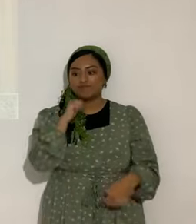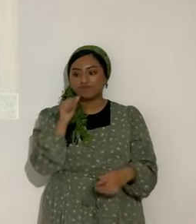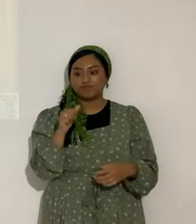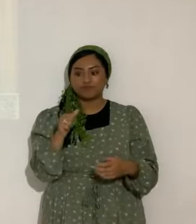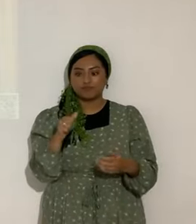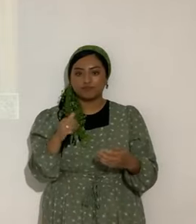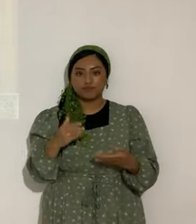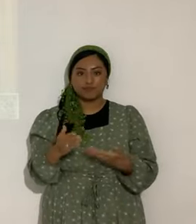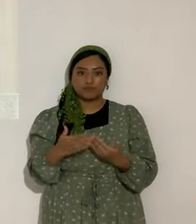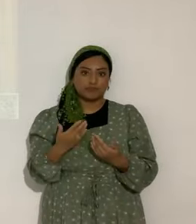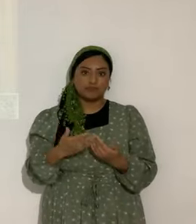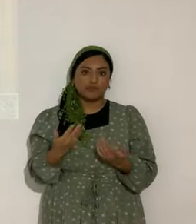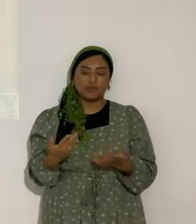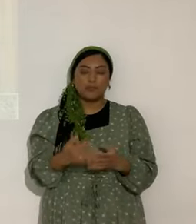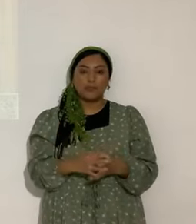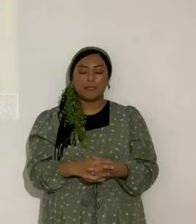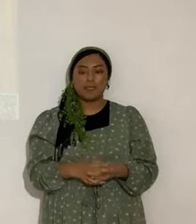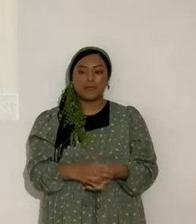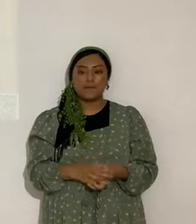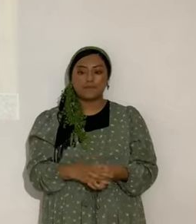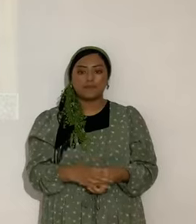son fáciles. ¿De acuerdo? Ahora.